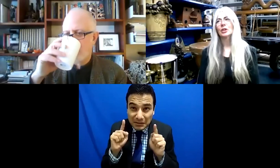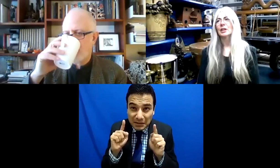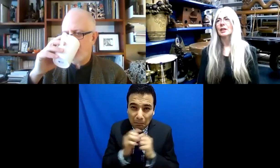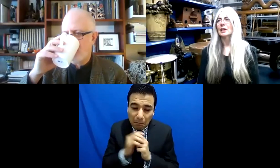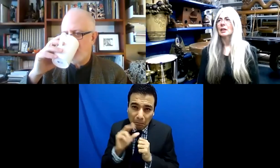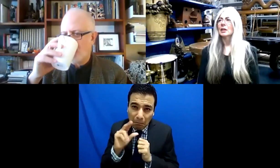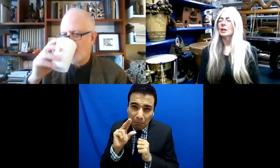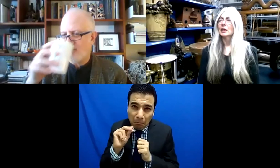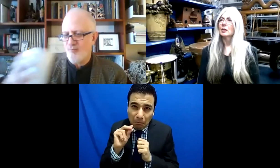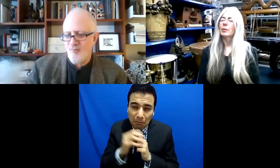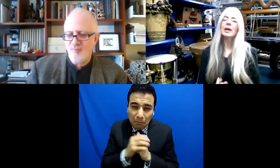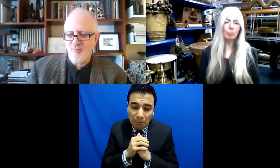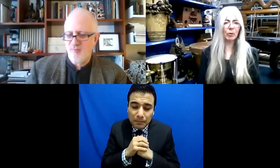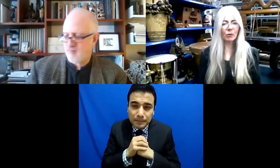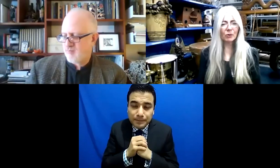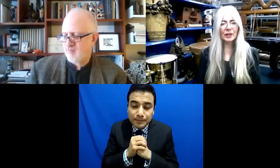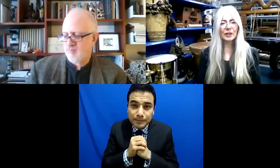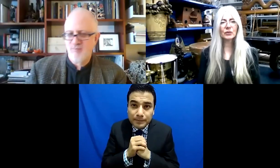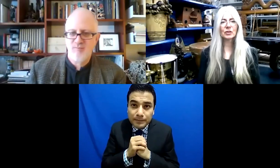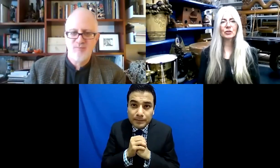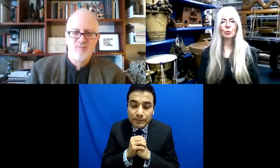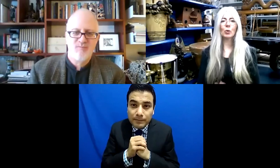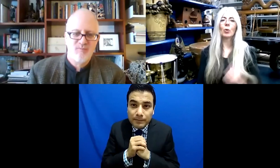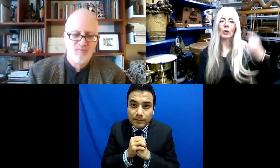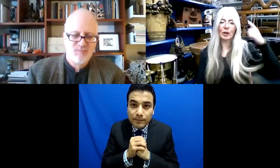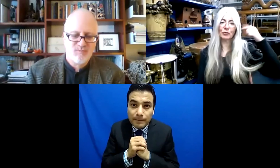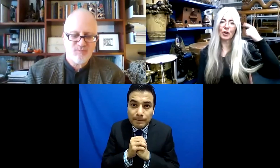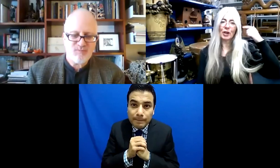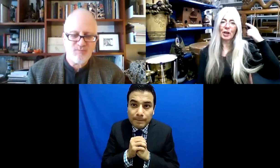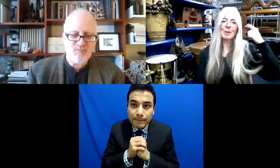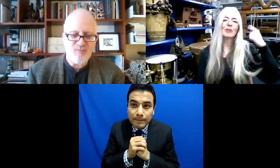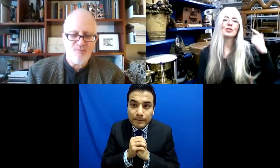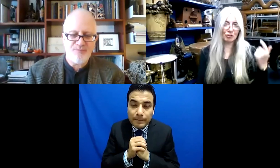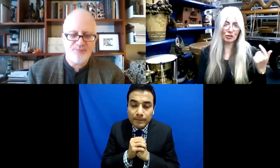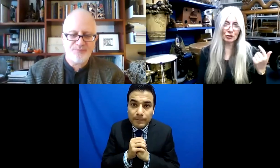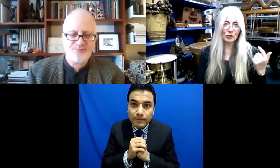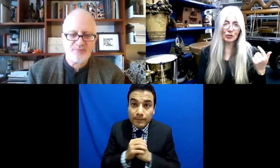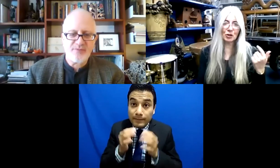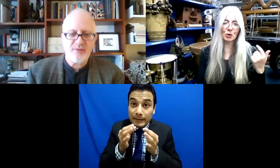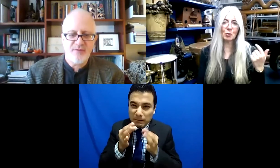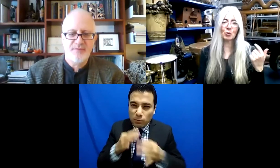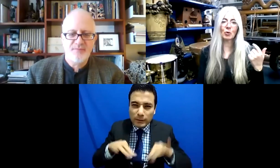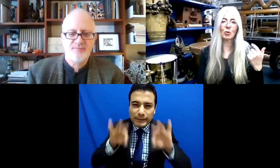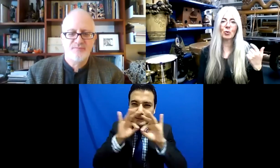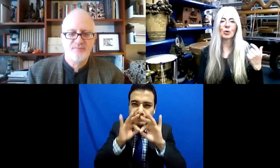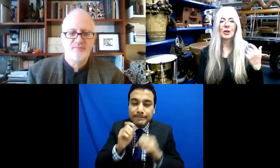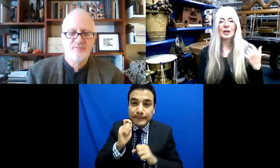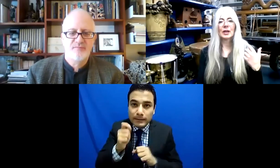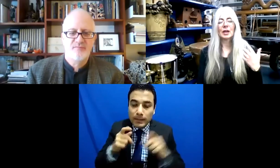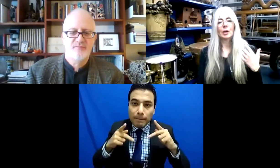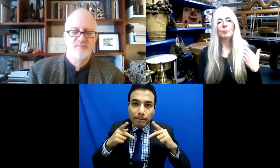Creo que lo importante de la gente es que todos tenemos